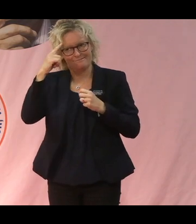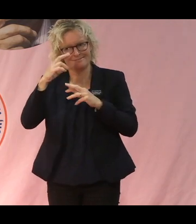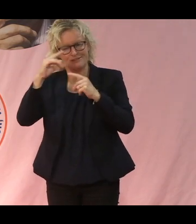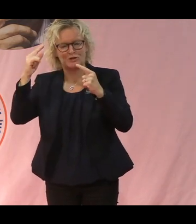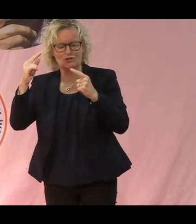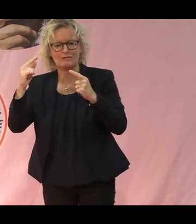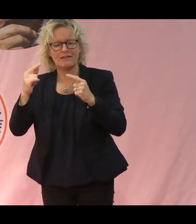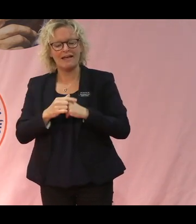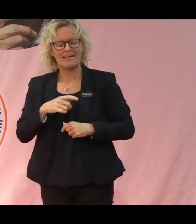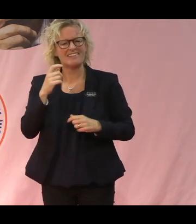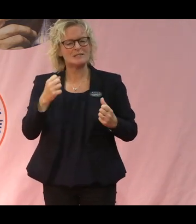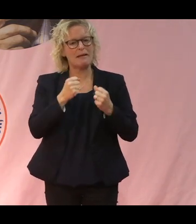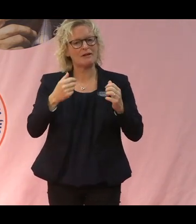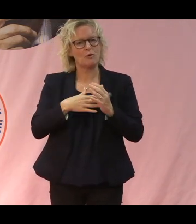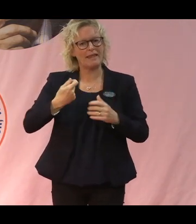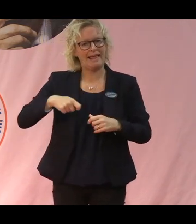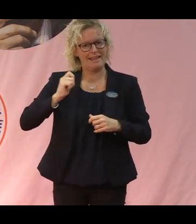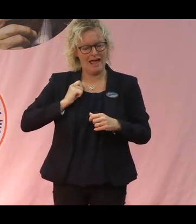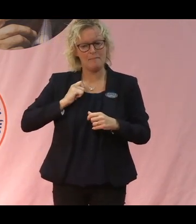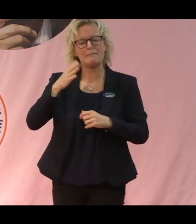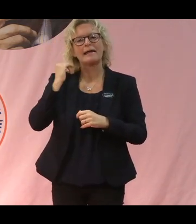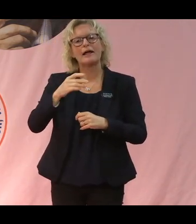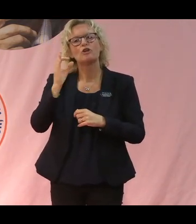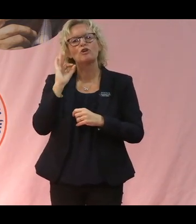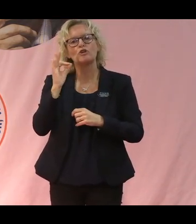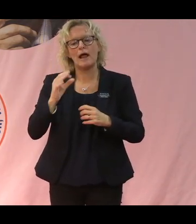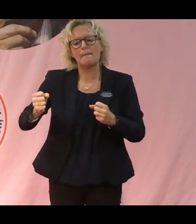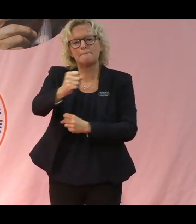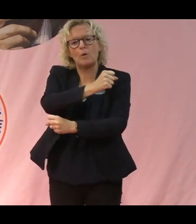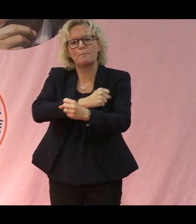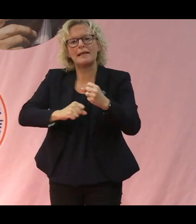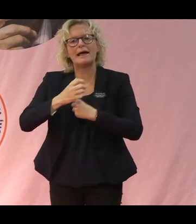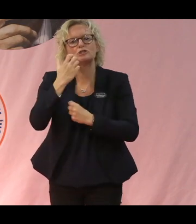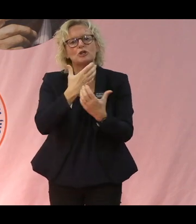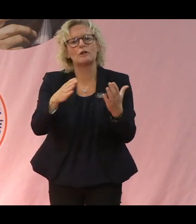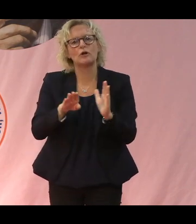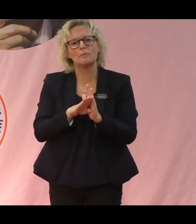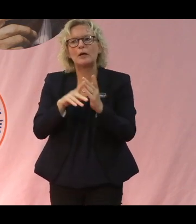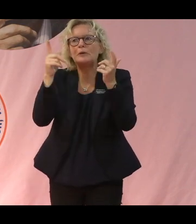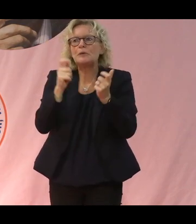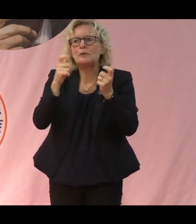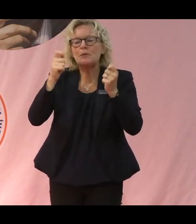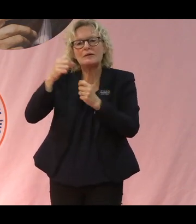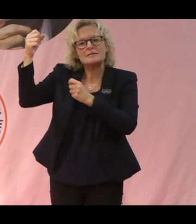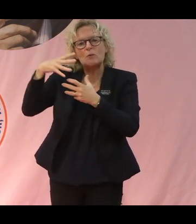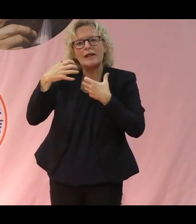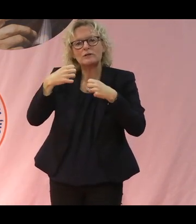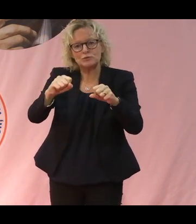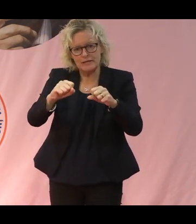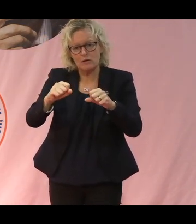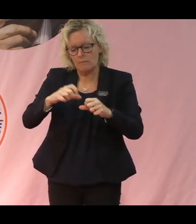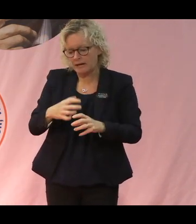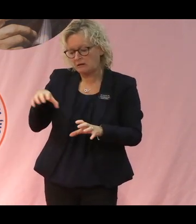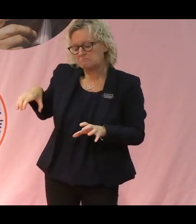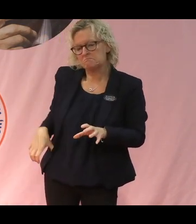Kenia är där man kan hyra mobila kylrum som drivs på solceller, och så cyklar man omkring med dem som en liten